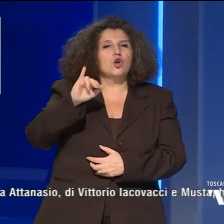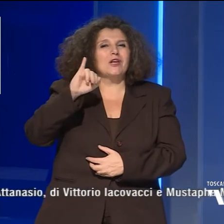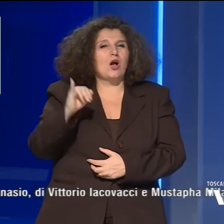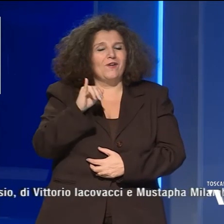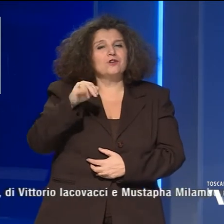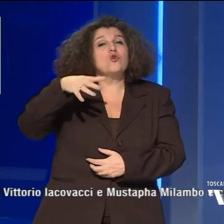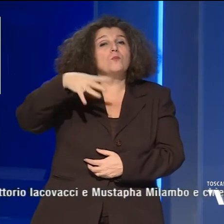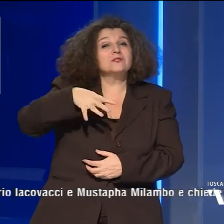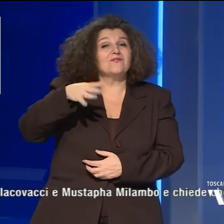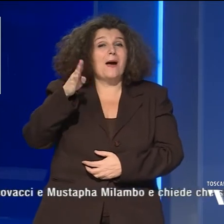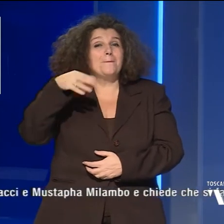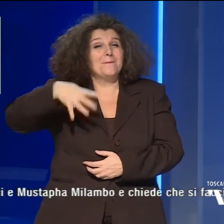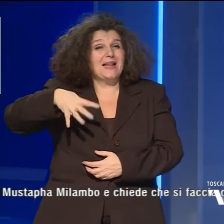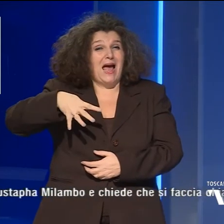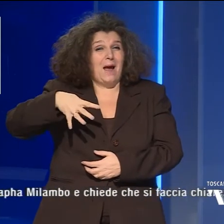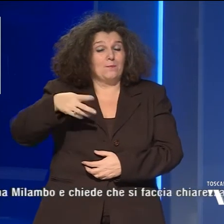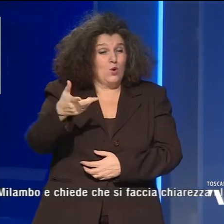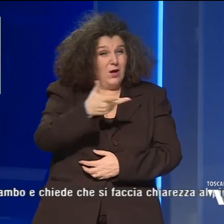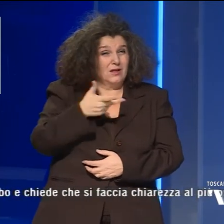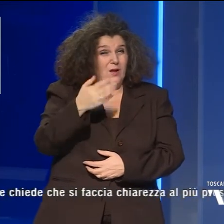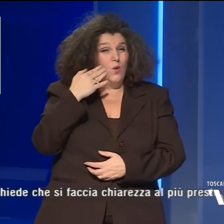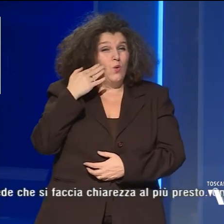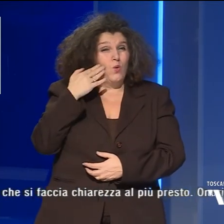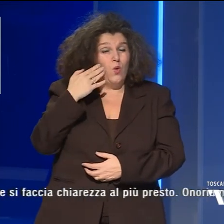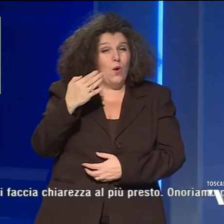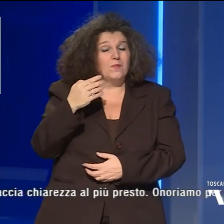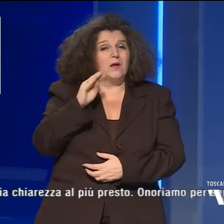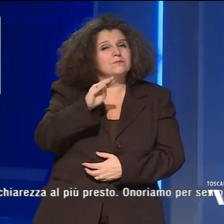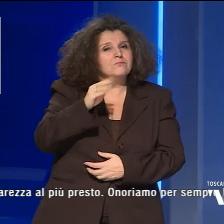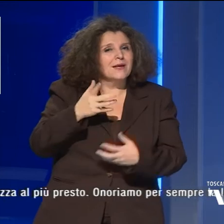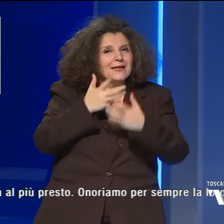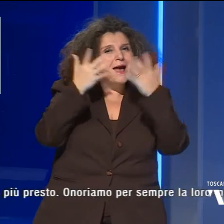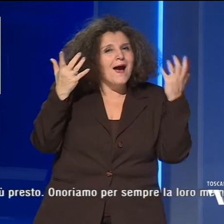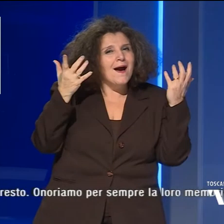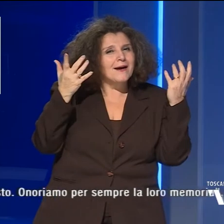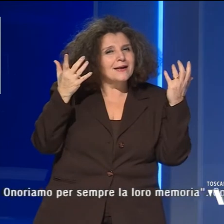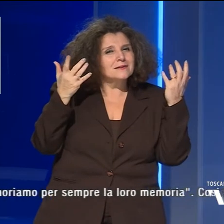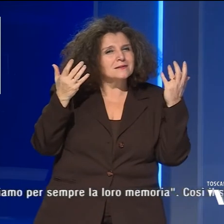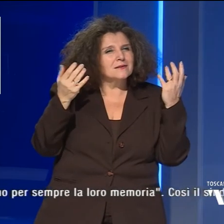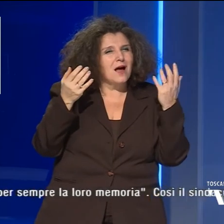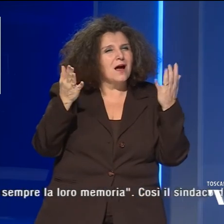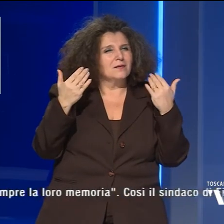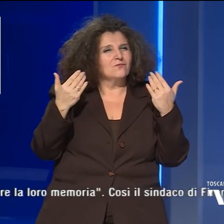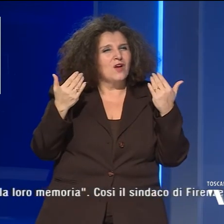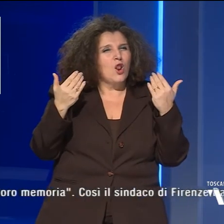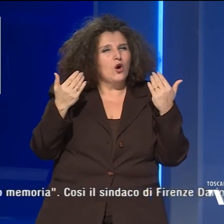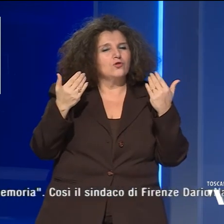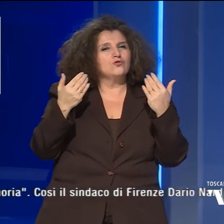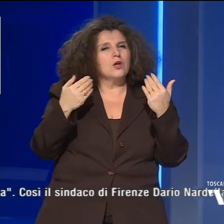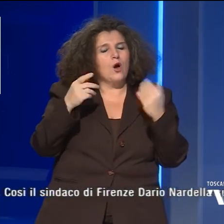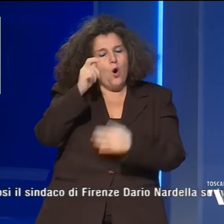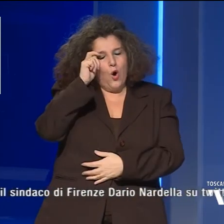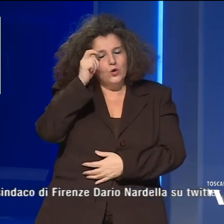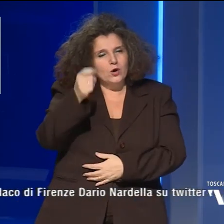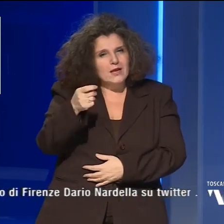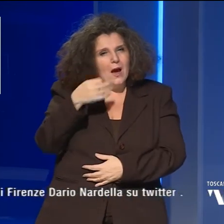Milambo e chiede che si faccia chiarezza al più presto. Onoriamo per sempre